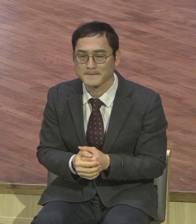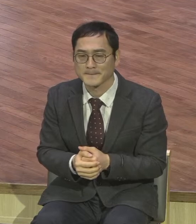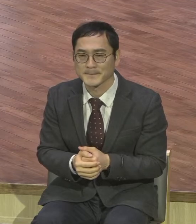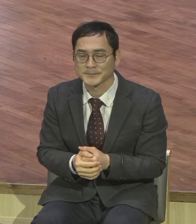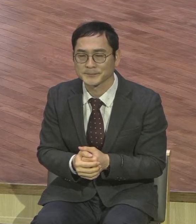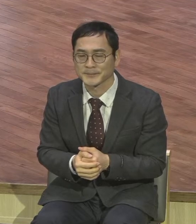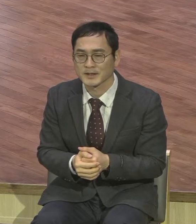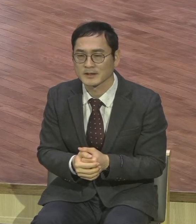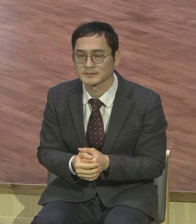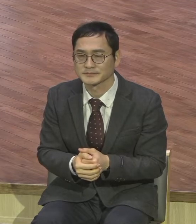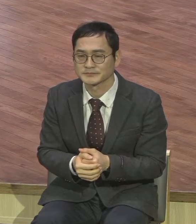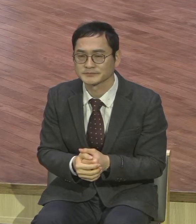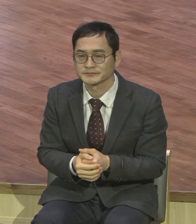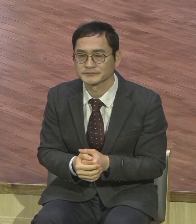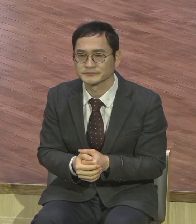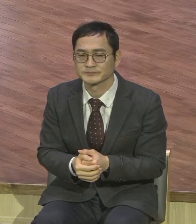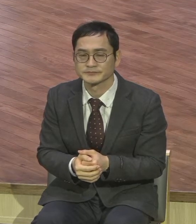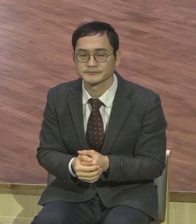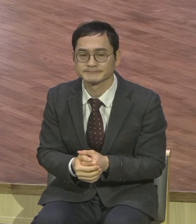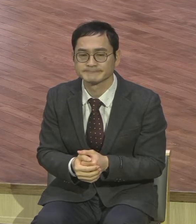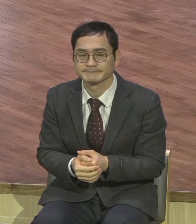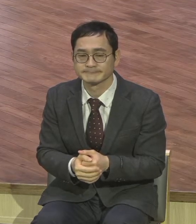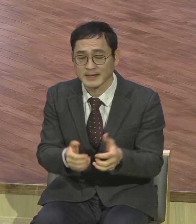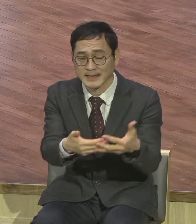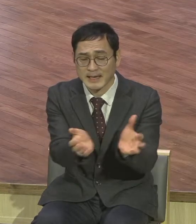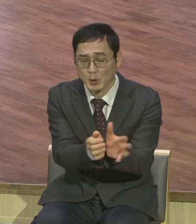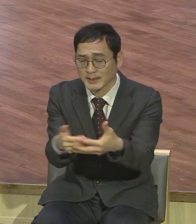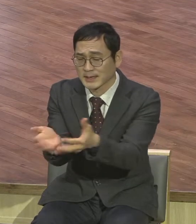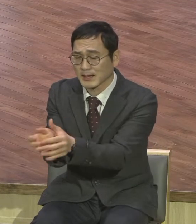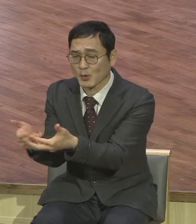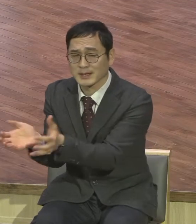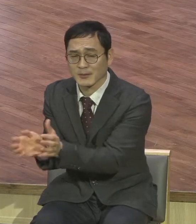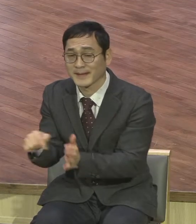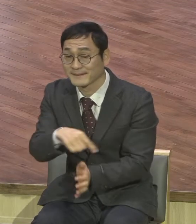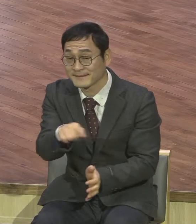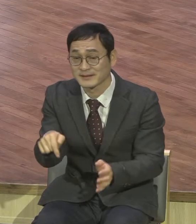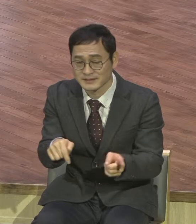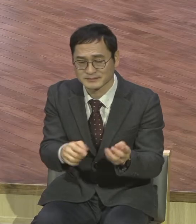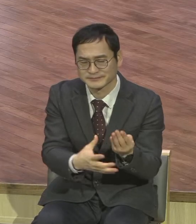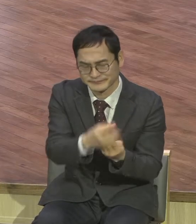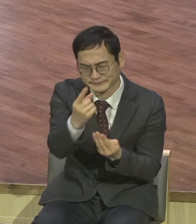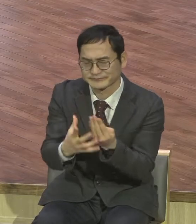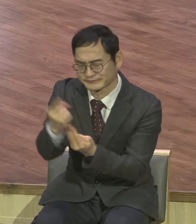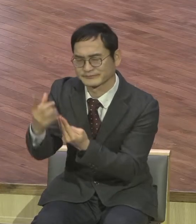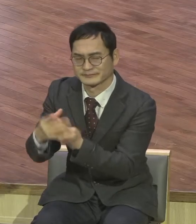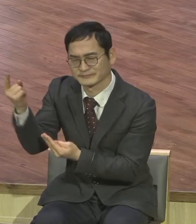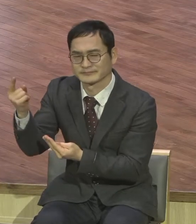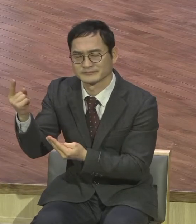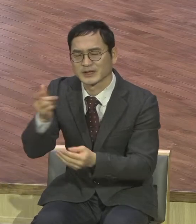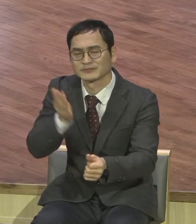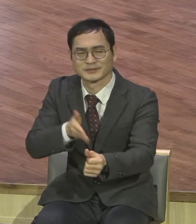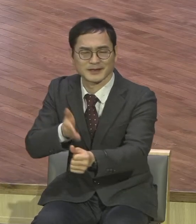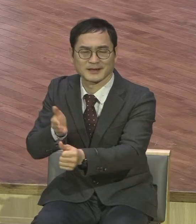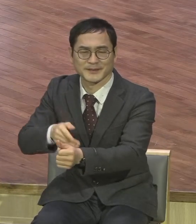기관장 중심으로 모든 기관들이 하나되라 원리스를 위해서 또 다른 하나는